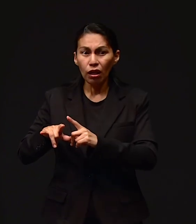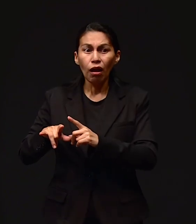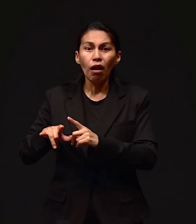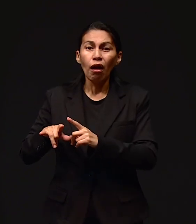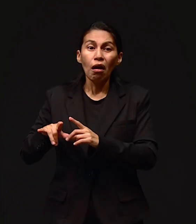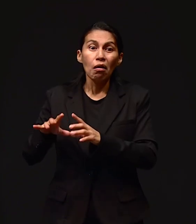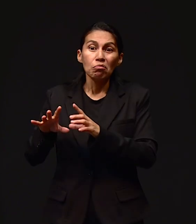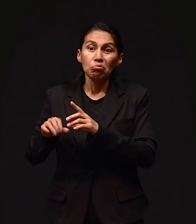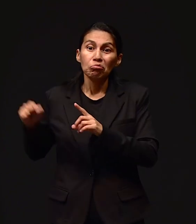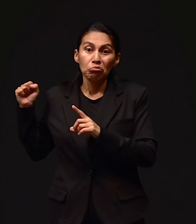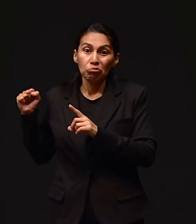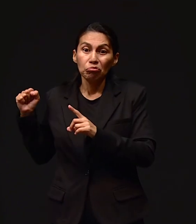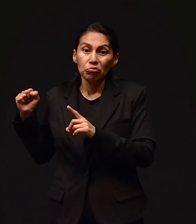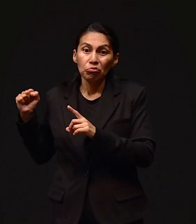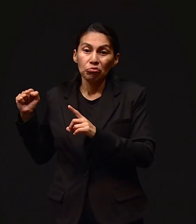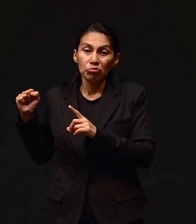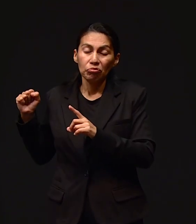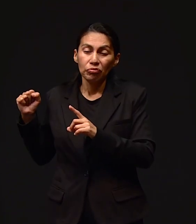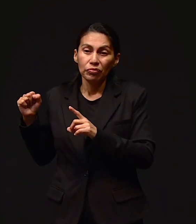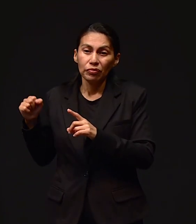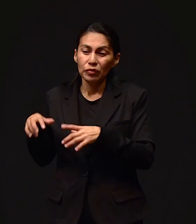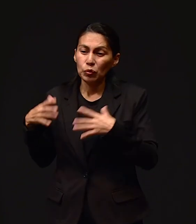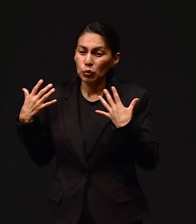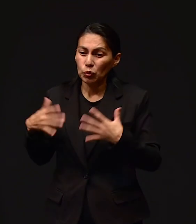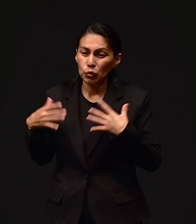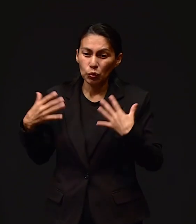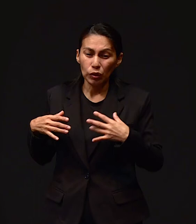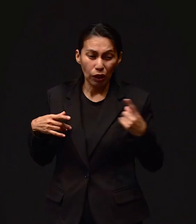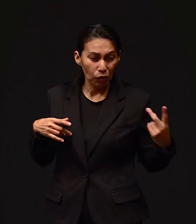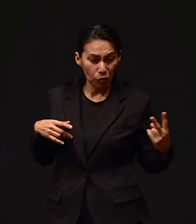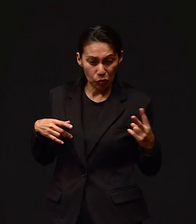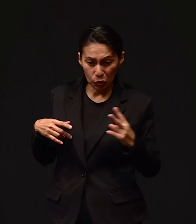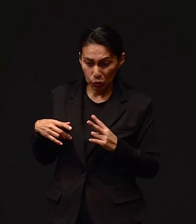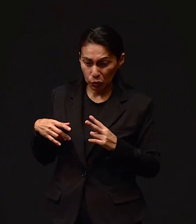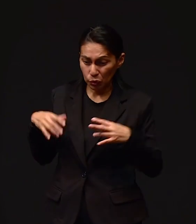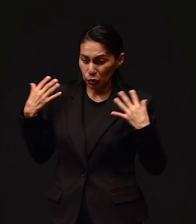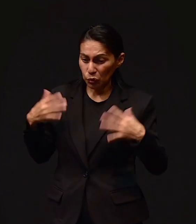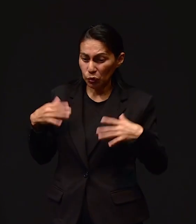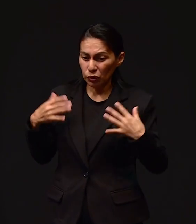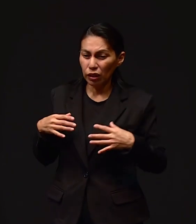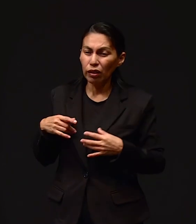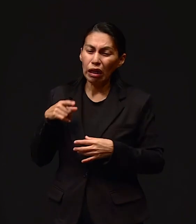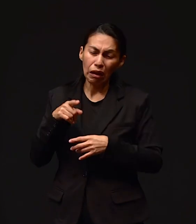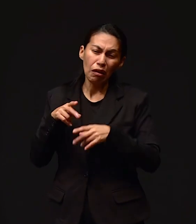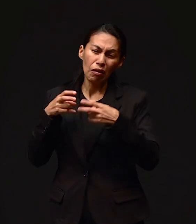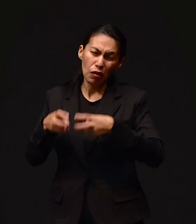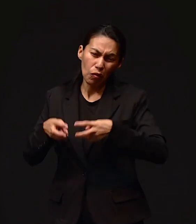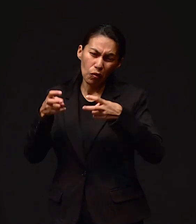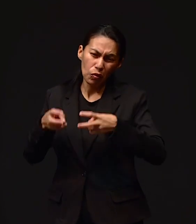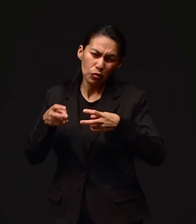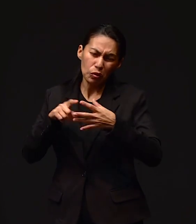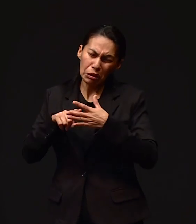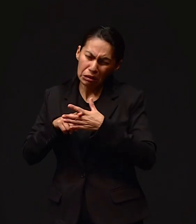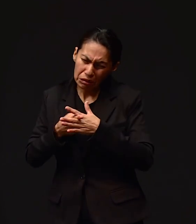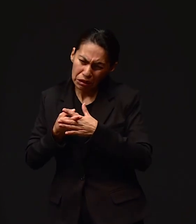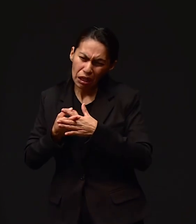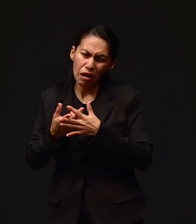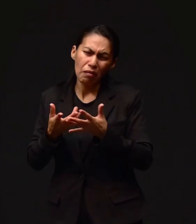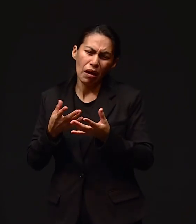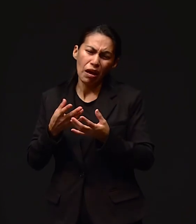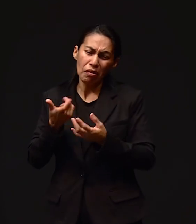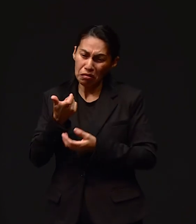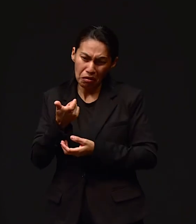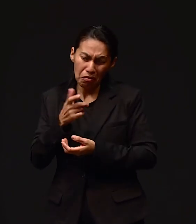para pagar el carro? No tiene. Porque en ese entonces el hermano en su negocio apenas empezaba a hacer